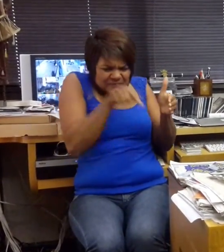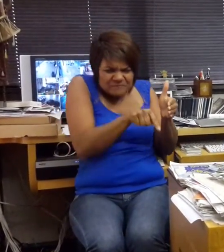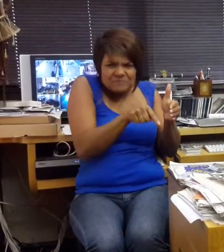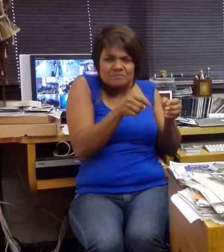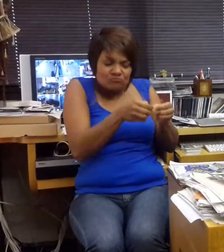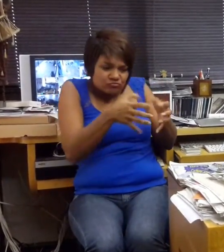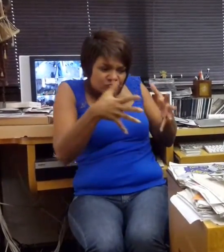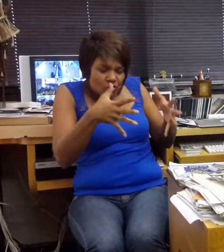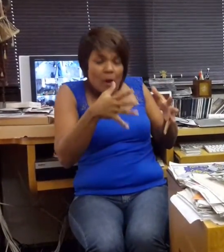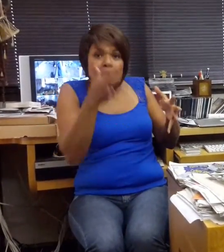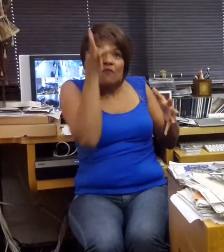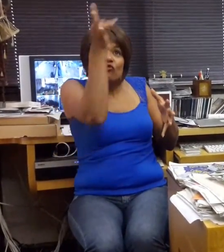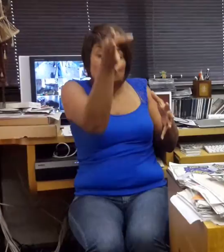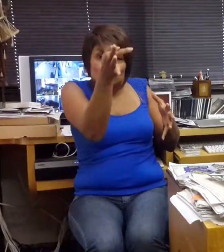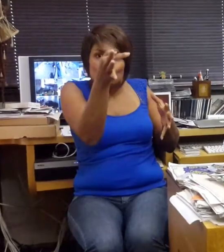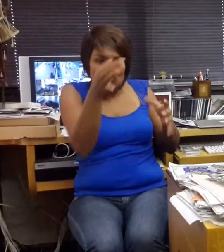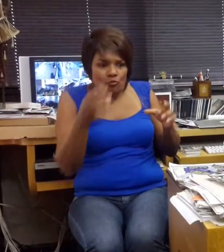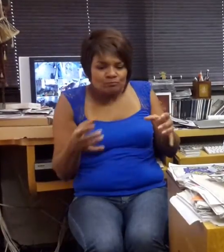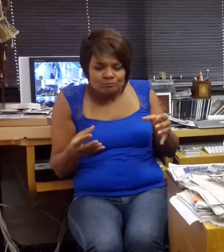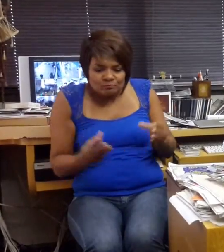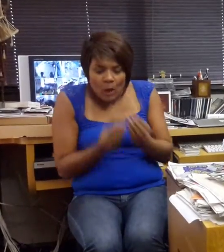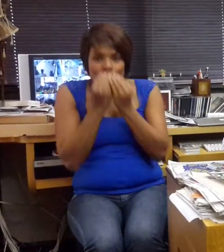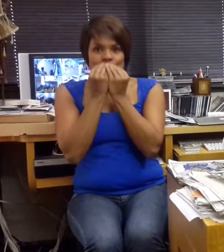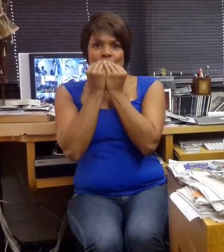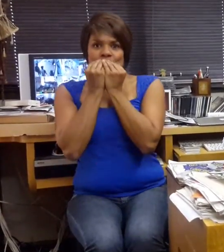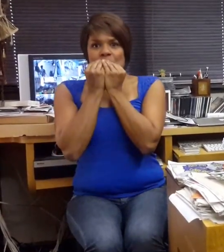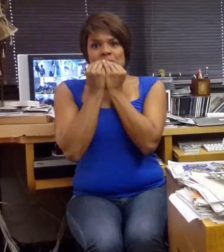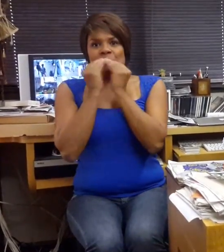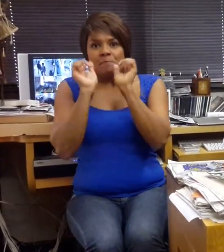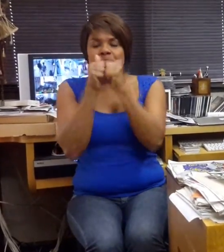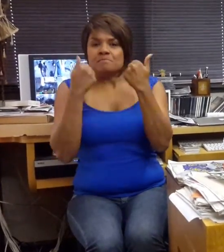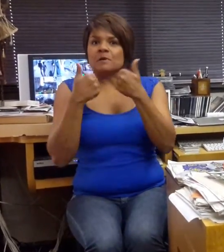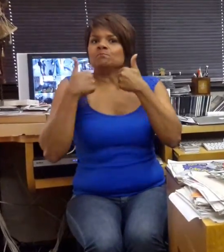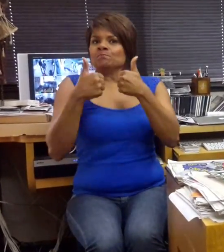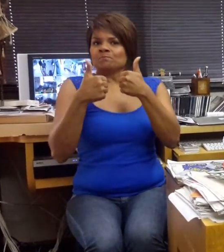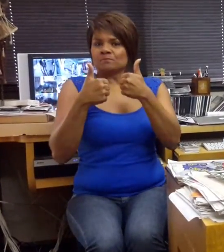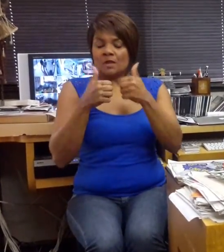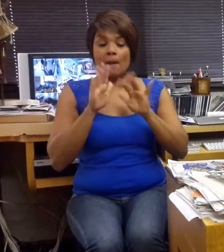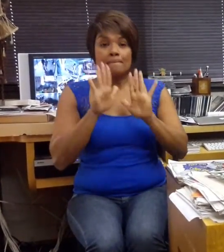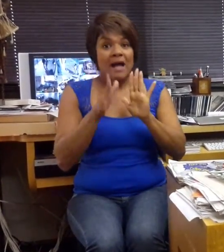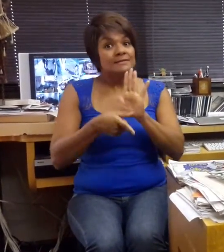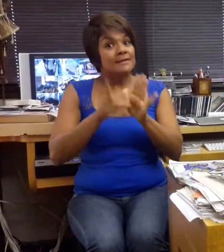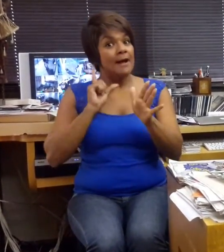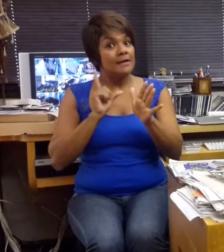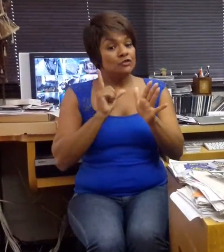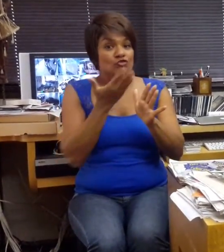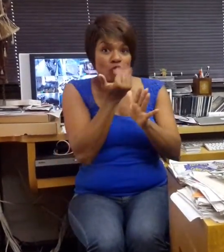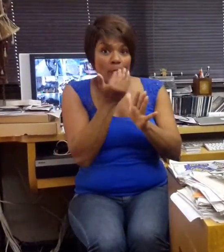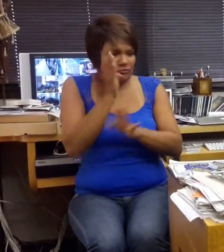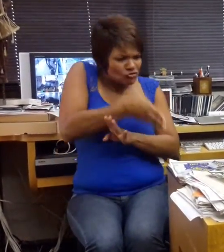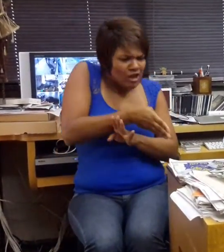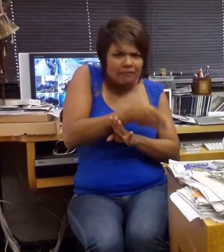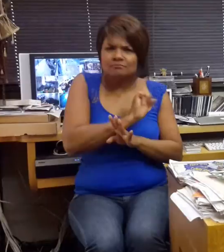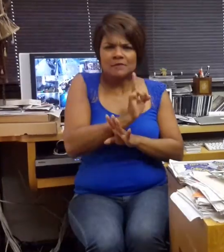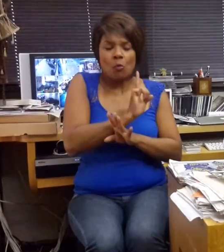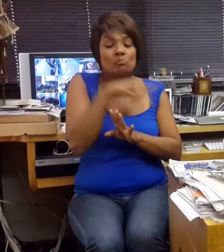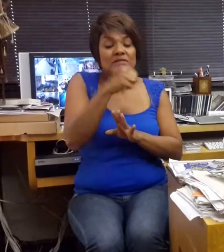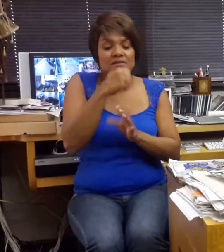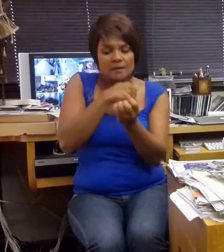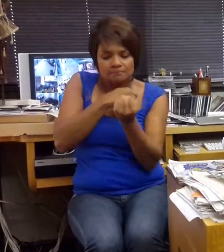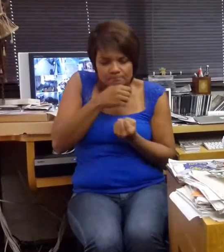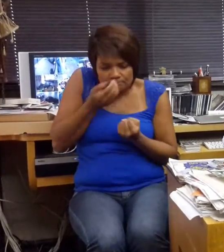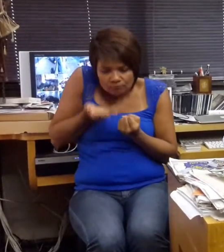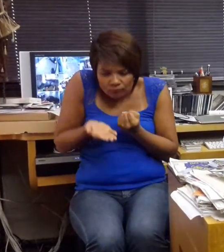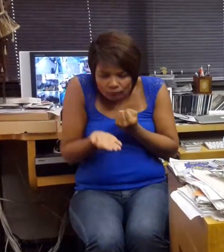dali saia um pão excelente. Antes disso, ele precisará ser submetido a terríveis temperaturas no